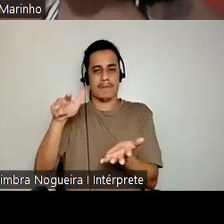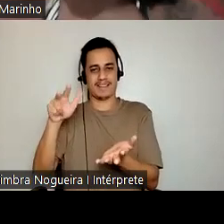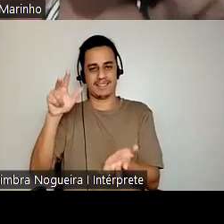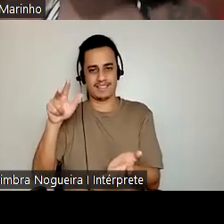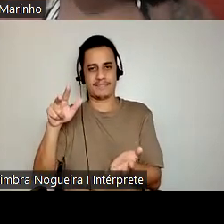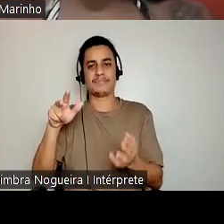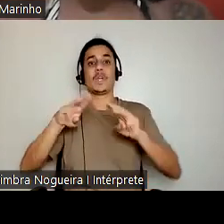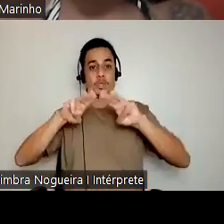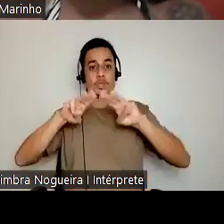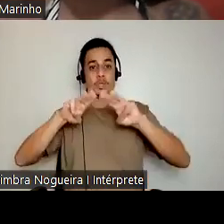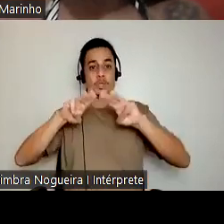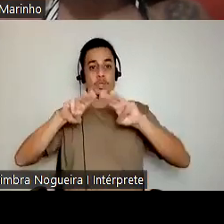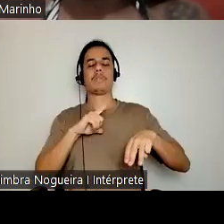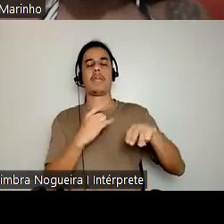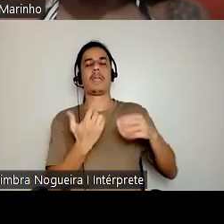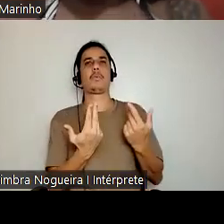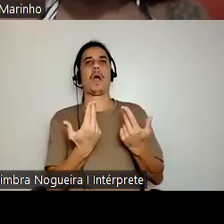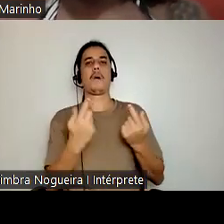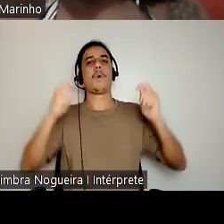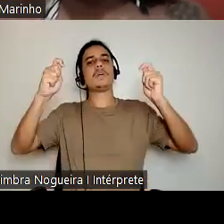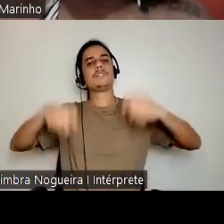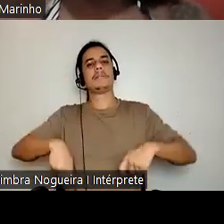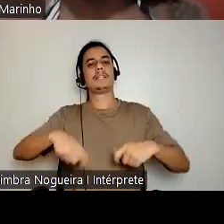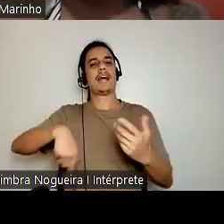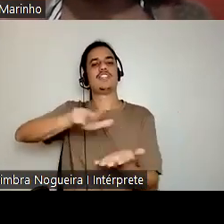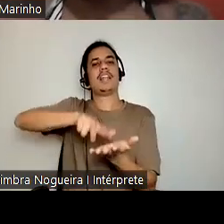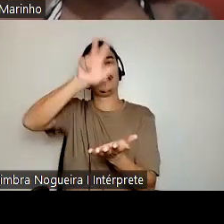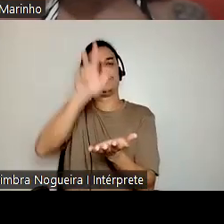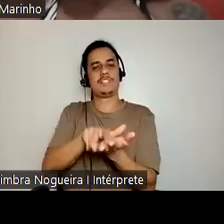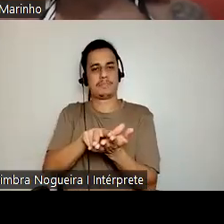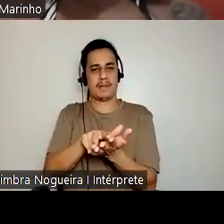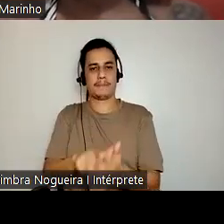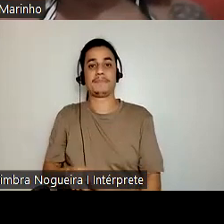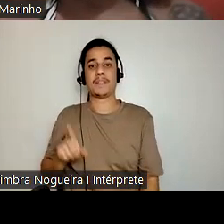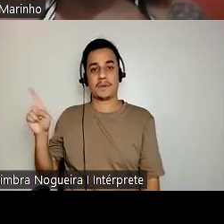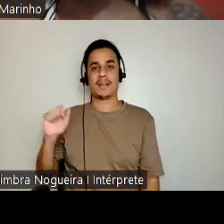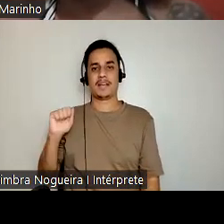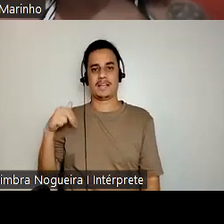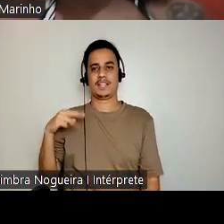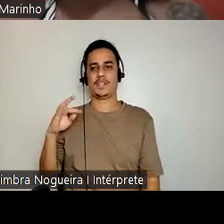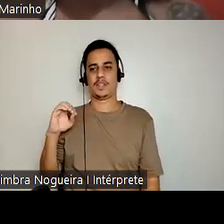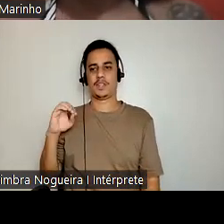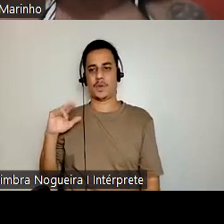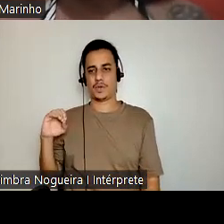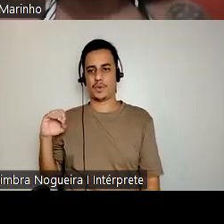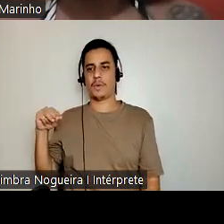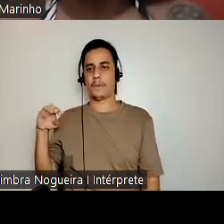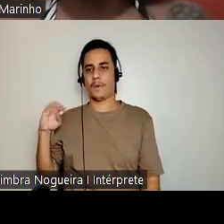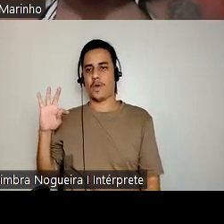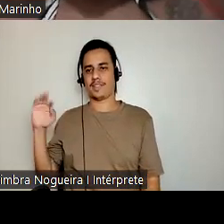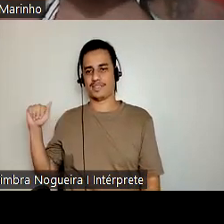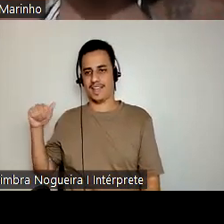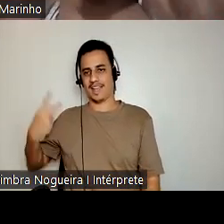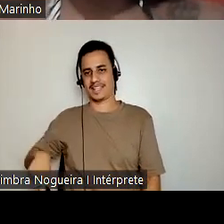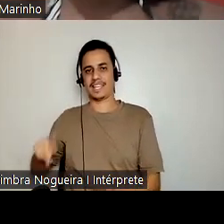elas têm essa aura de legitimidade. Então, quando Antônio Mota, o senhor Antônio Mota do Departamento de Museologia daqui de Pernambuco, ele